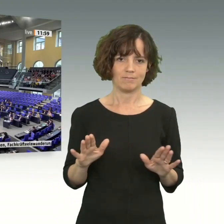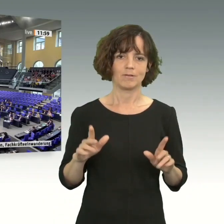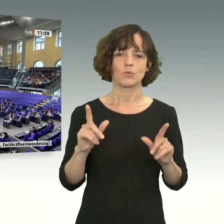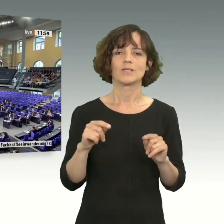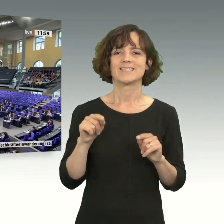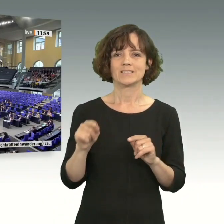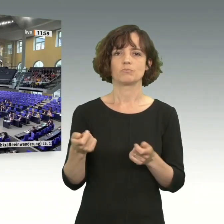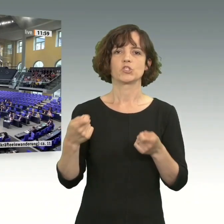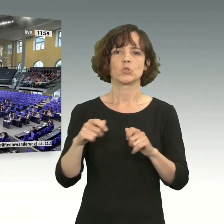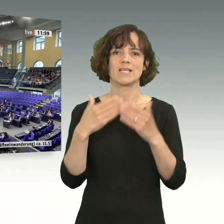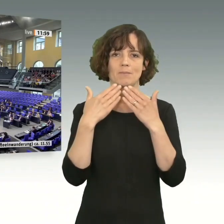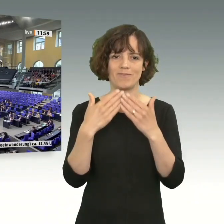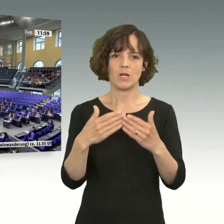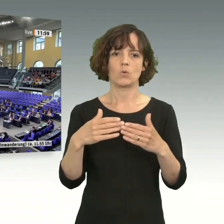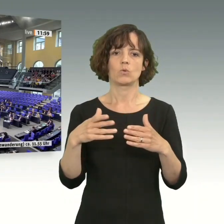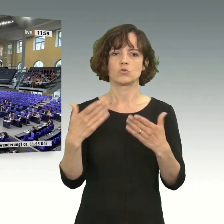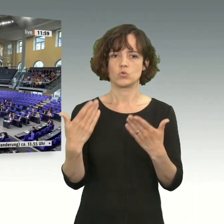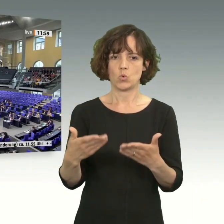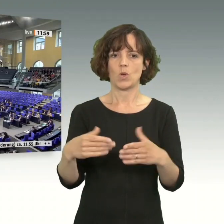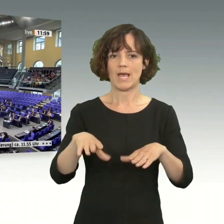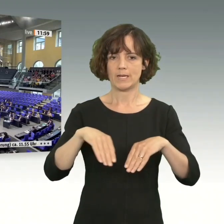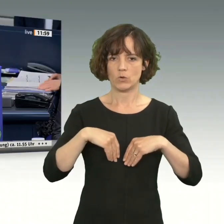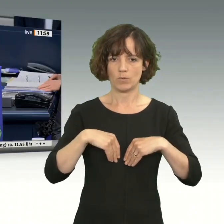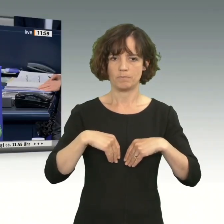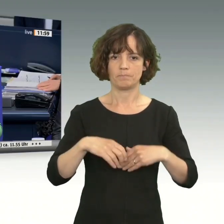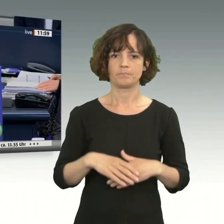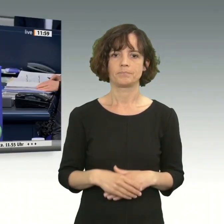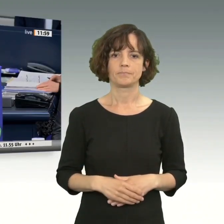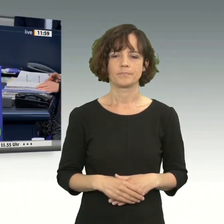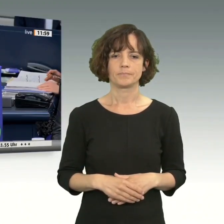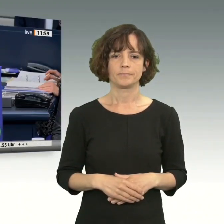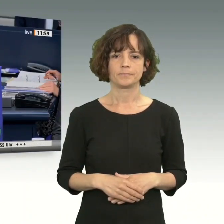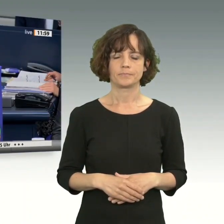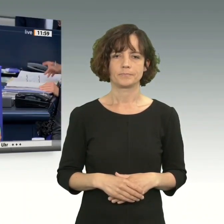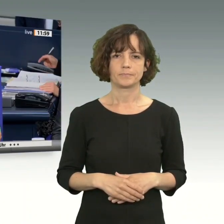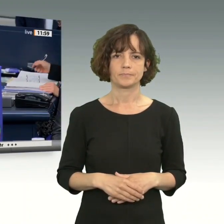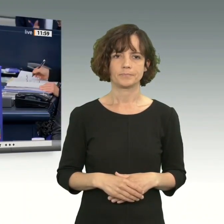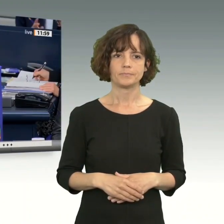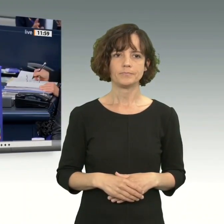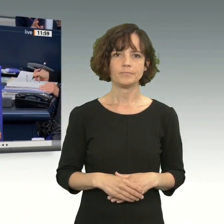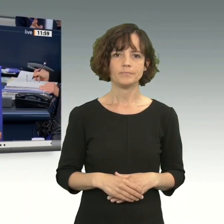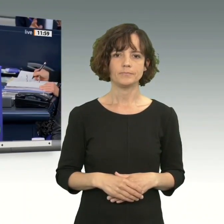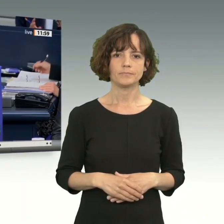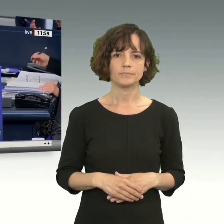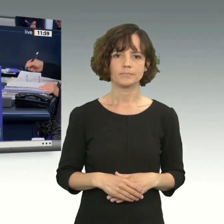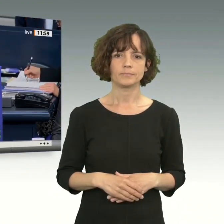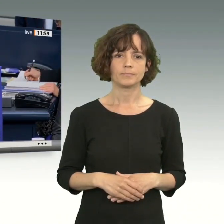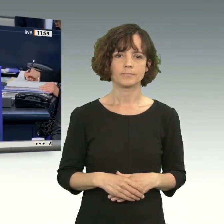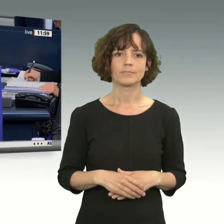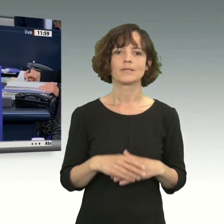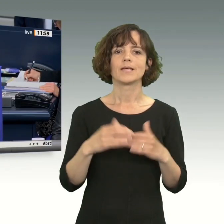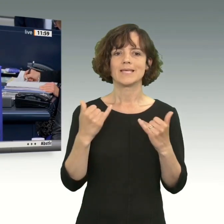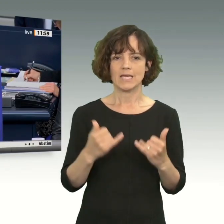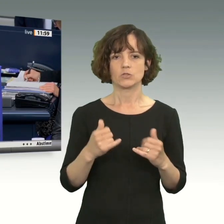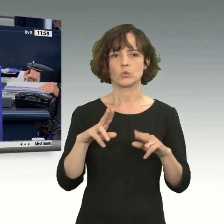Dann ist die Beschlussempfehlung so angenommen. Ich komme jetzt zurück zu Zusatzpunkt Nummer 5 und